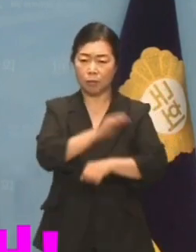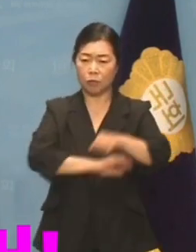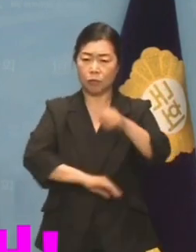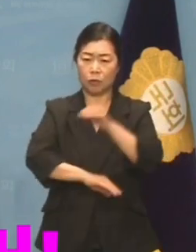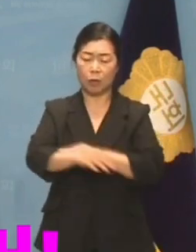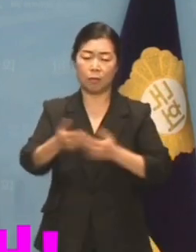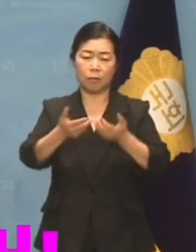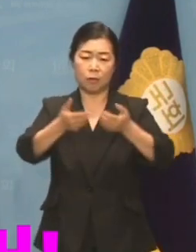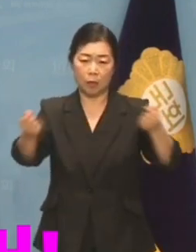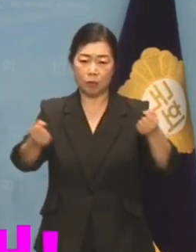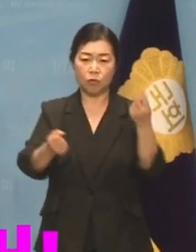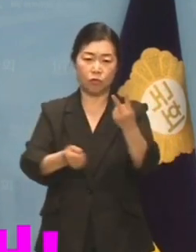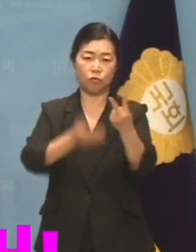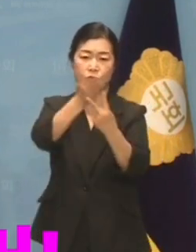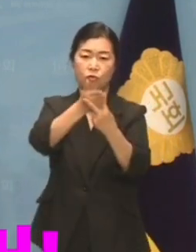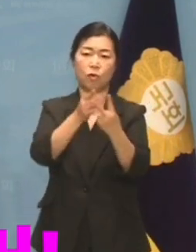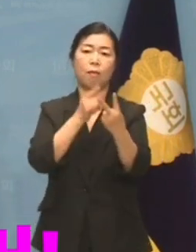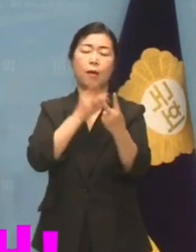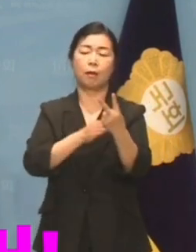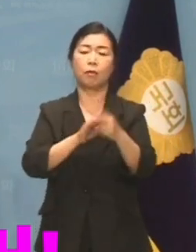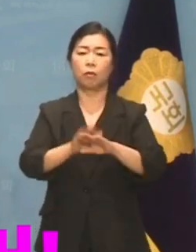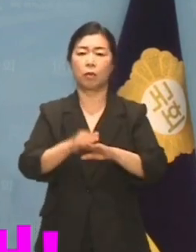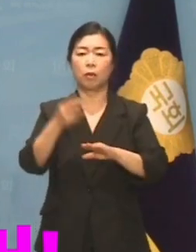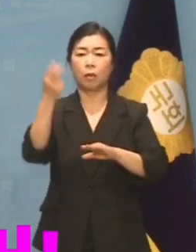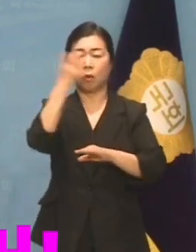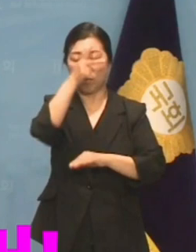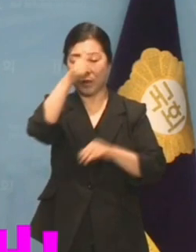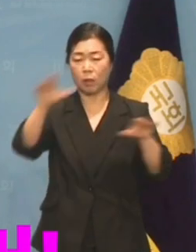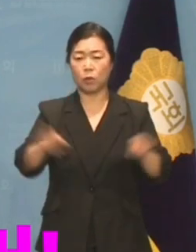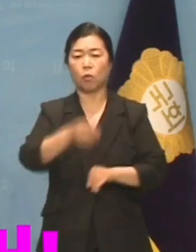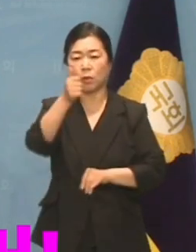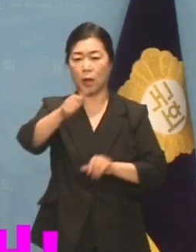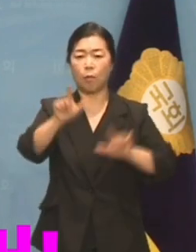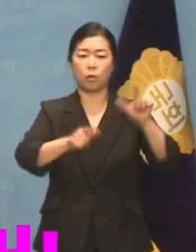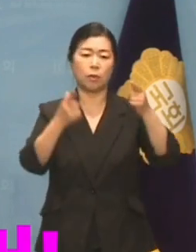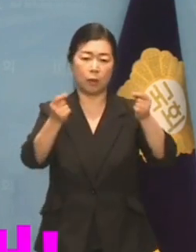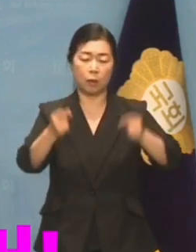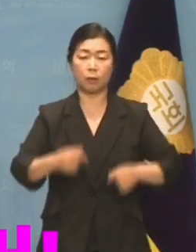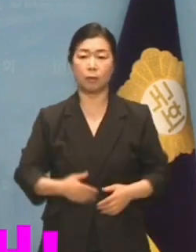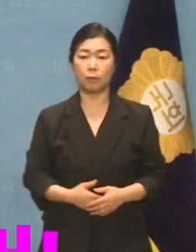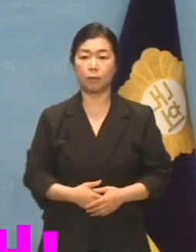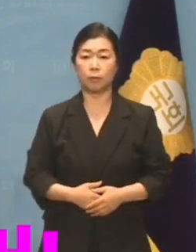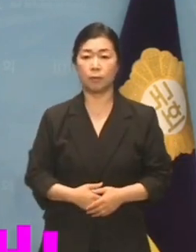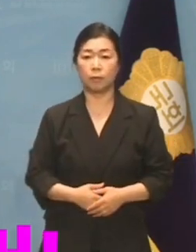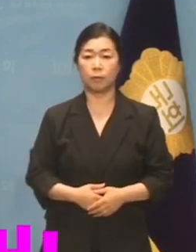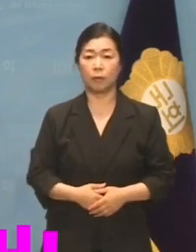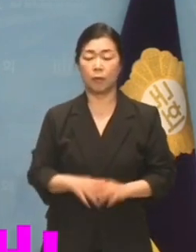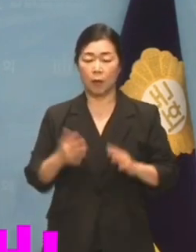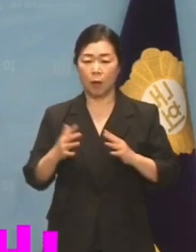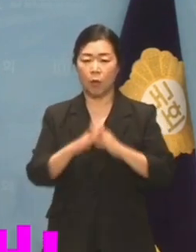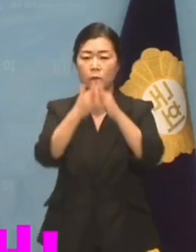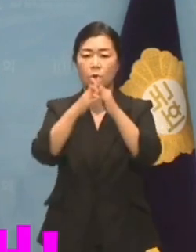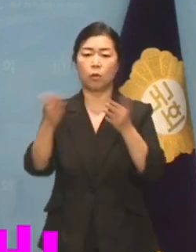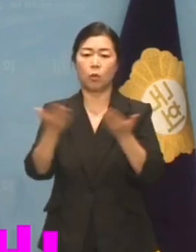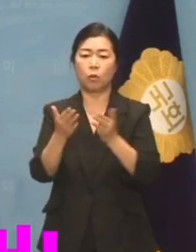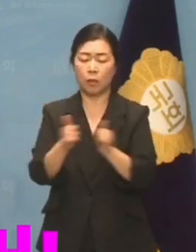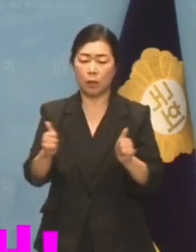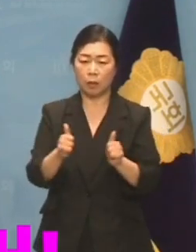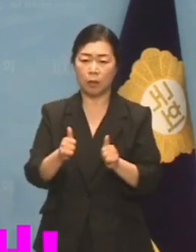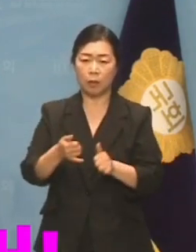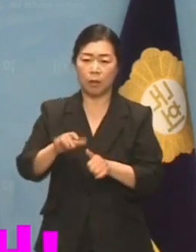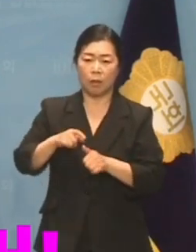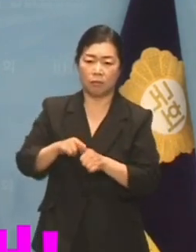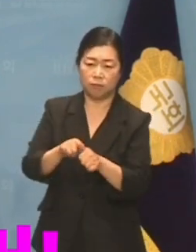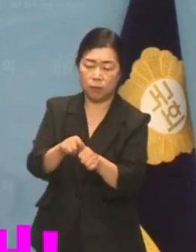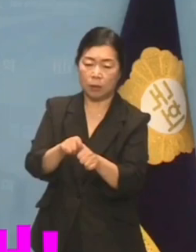검찰총장의 모습입니다. 하루하루 일해 먹고 사는 건설 노동자를 압박수사로 죽음으로 내몬 것은